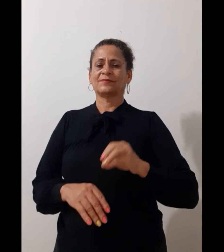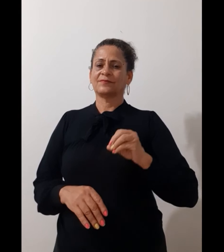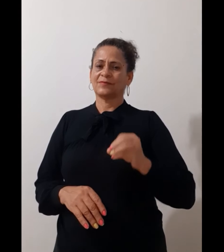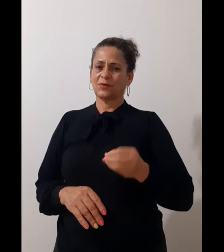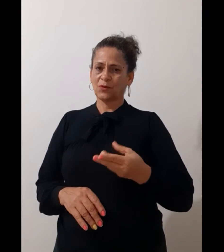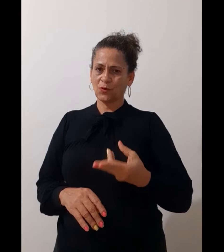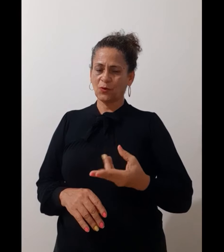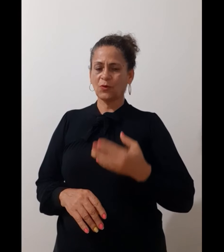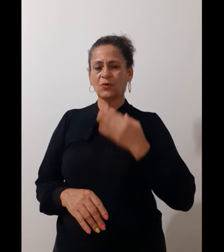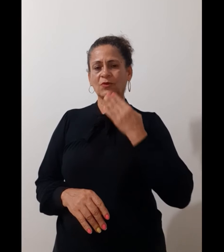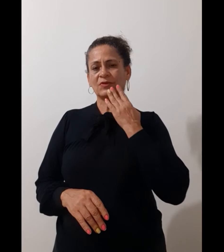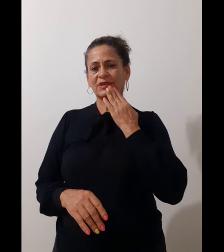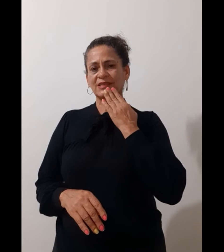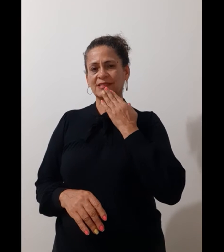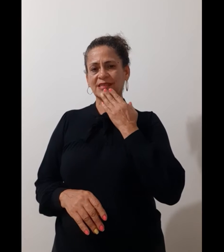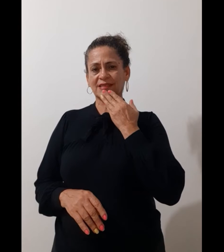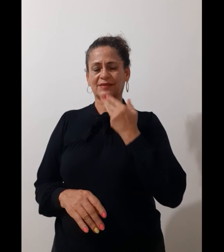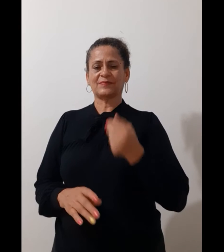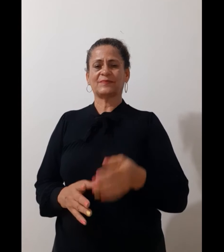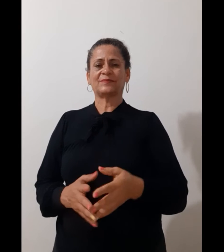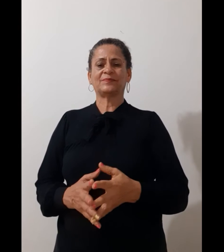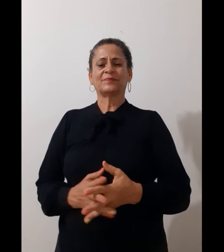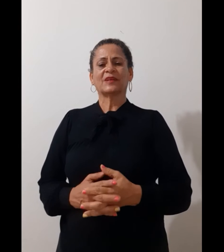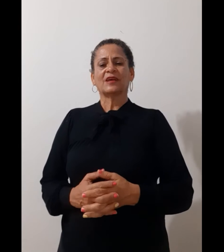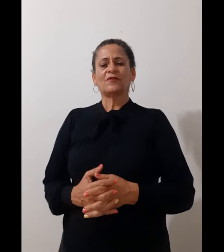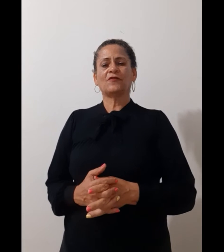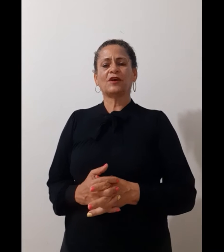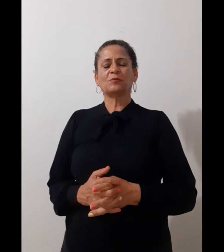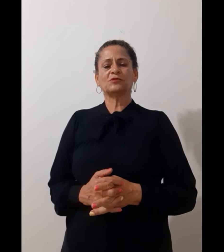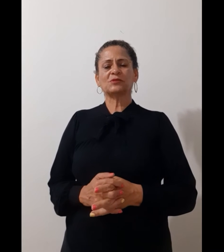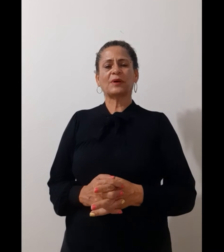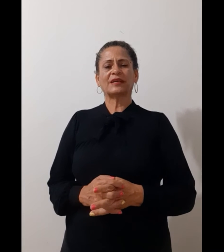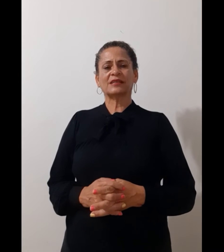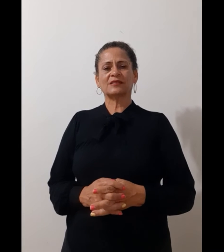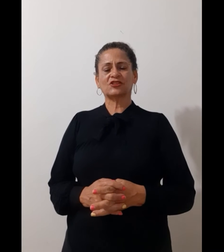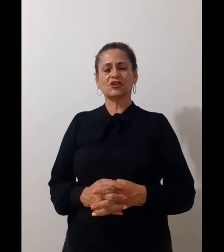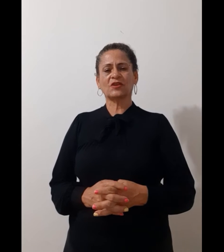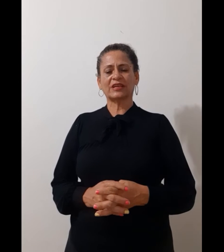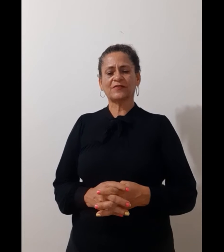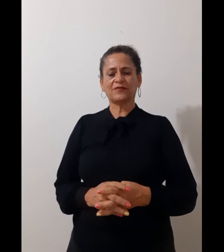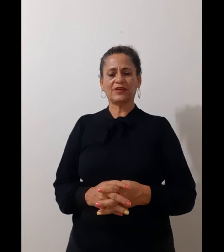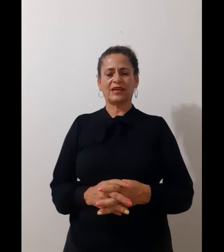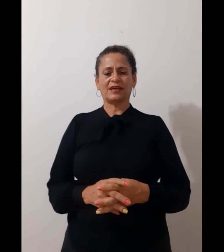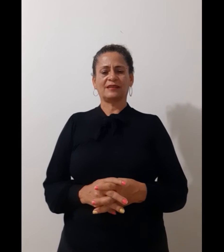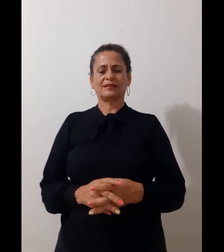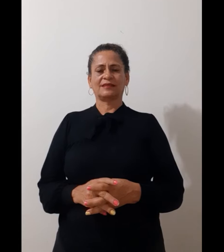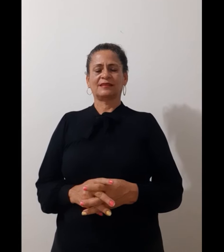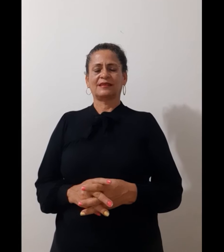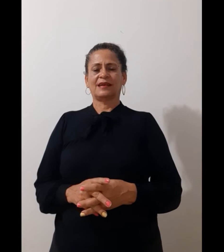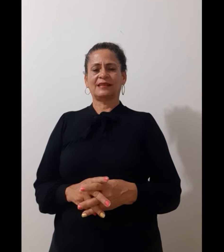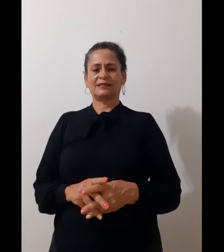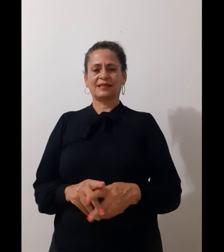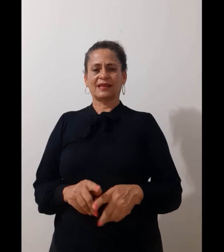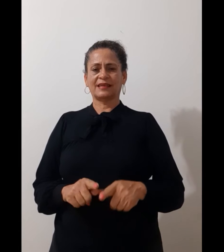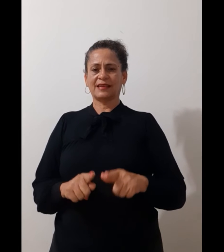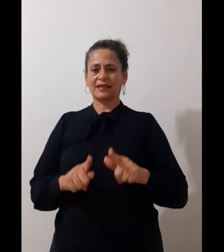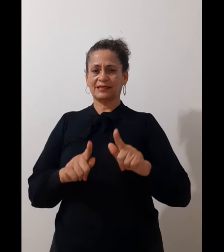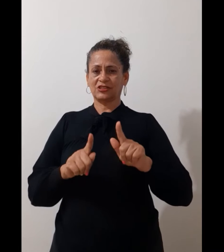Ou esse aqui. Vamos para a geografia. A letrinha G, de